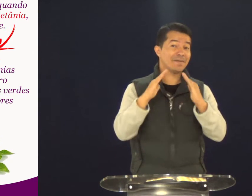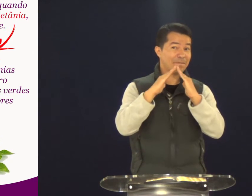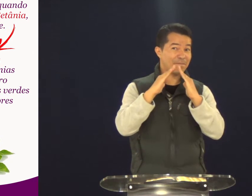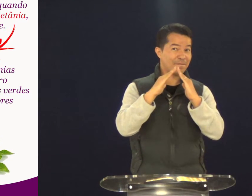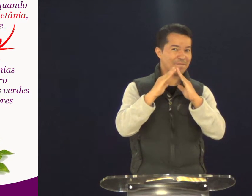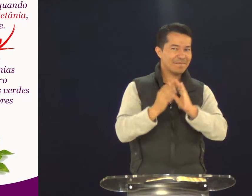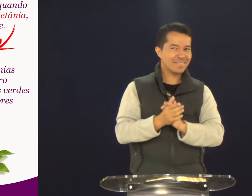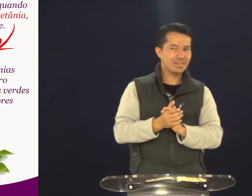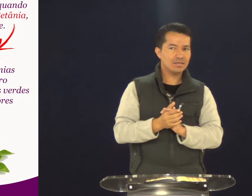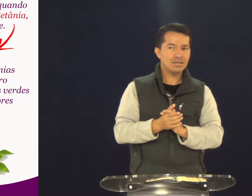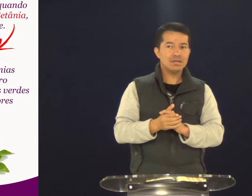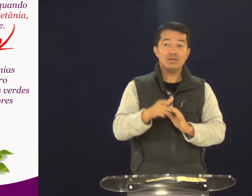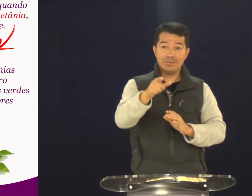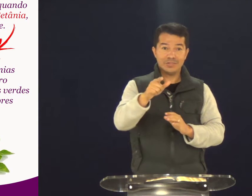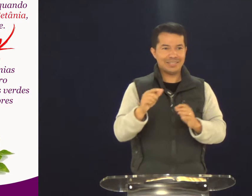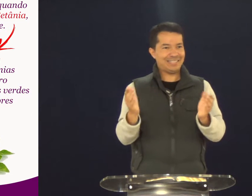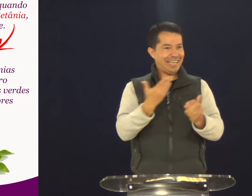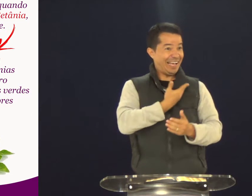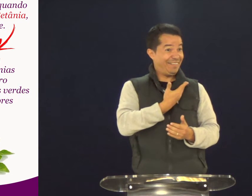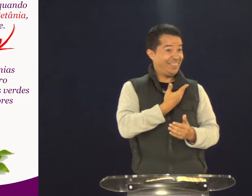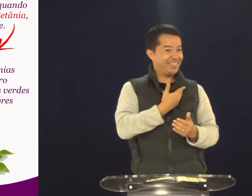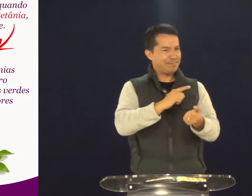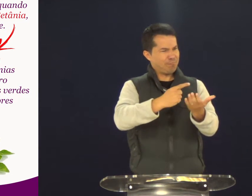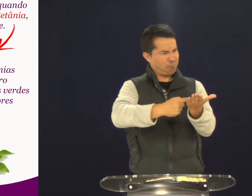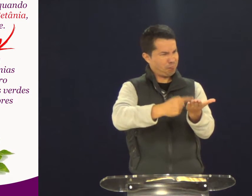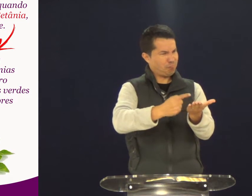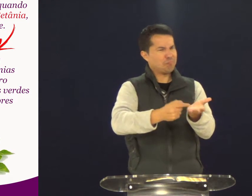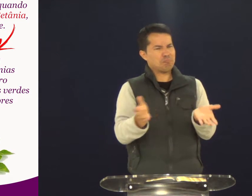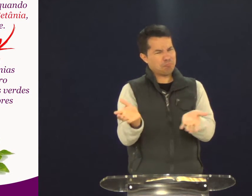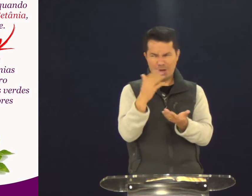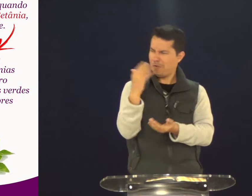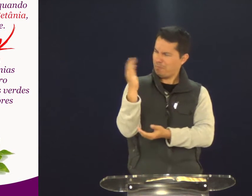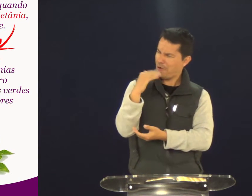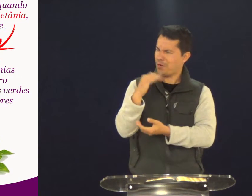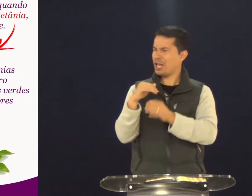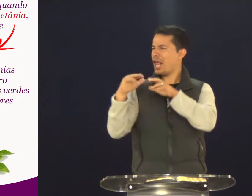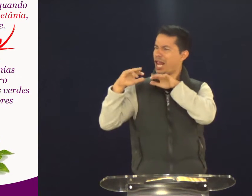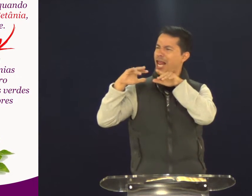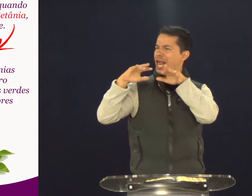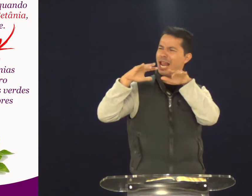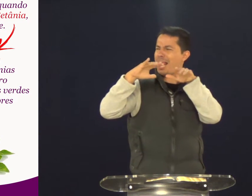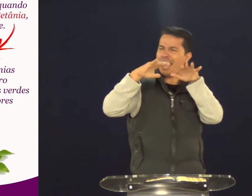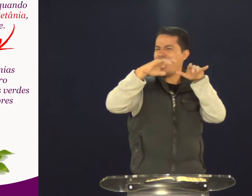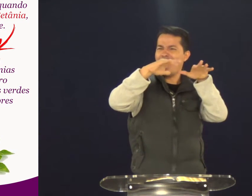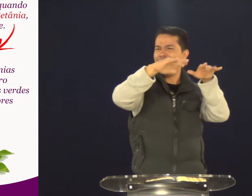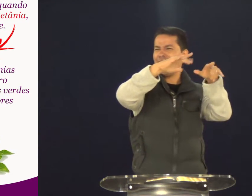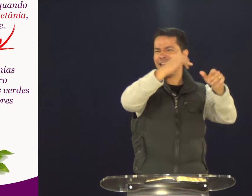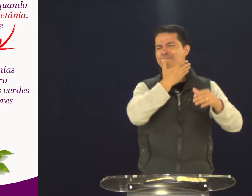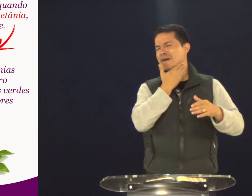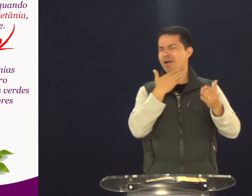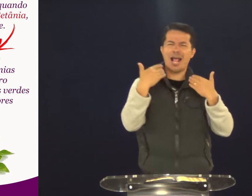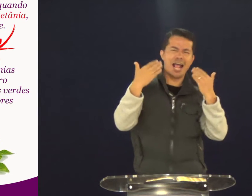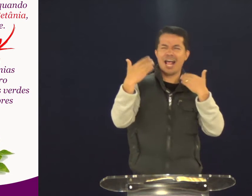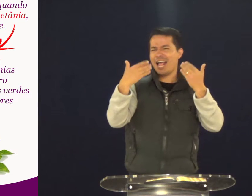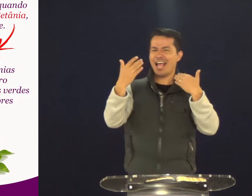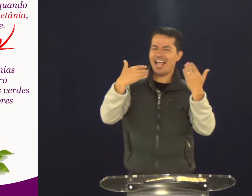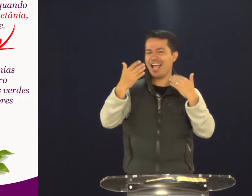pizzaria. Certo? Você chega na pizzaria. Combinou com o seu amigo. Lá com o seu grupo. Vai, chama. Vamos bater